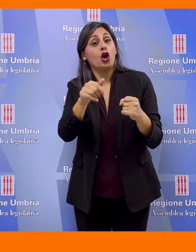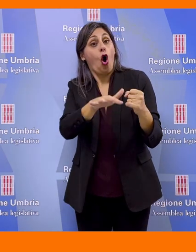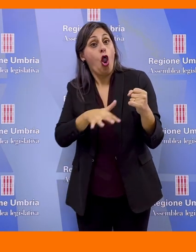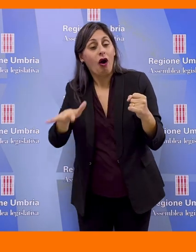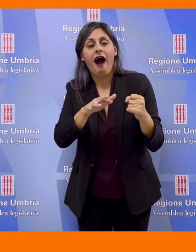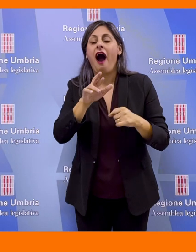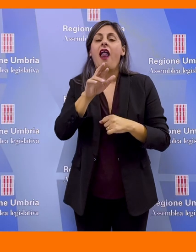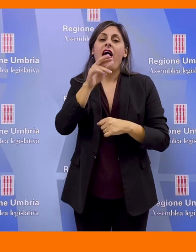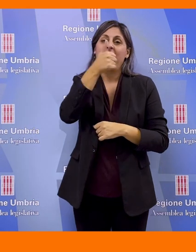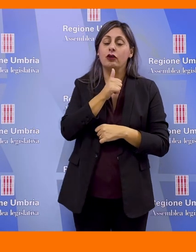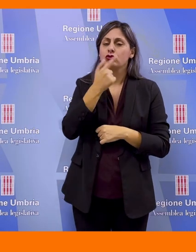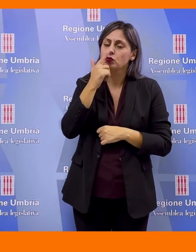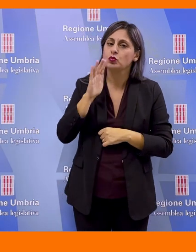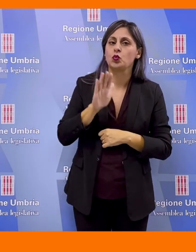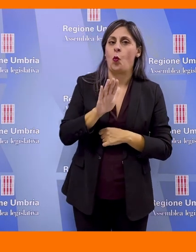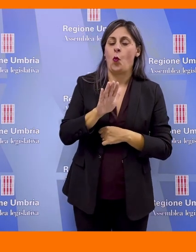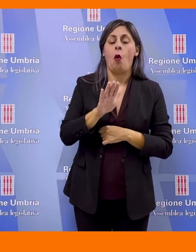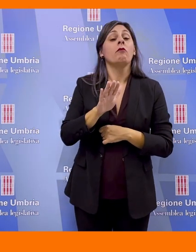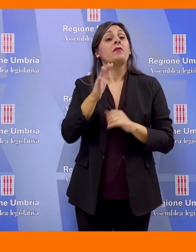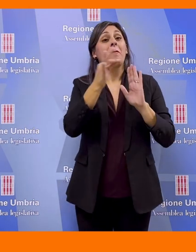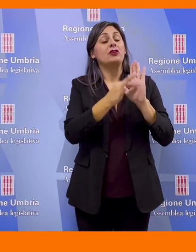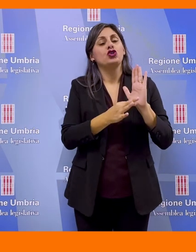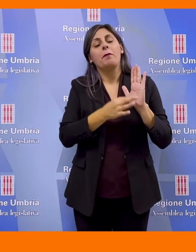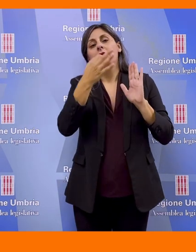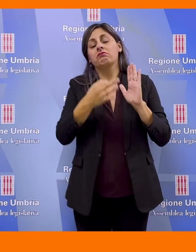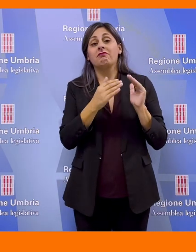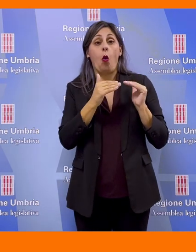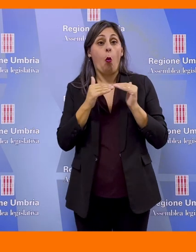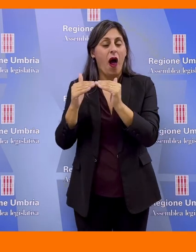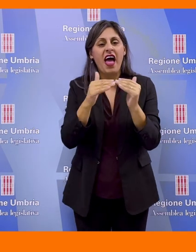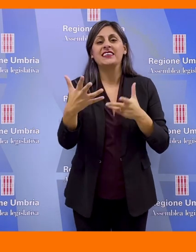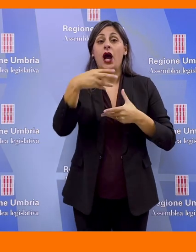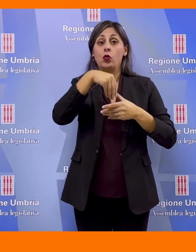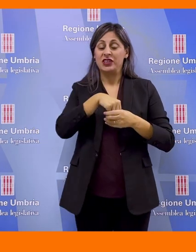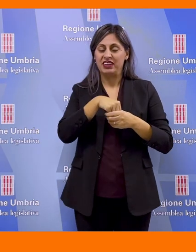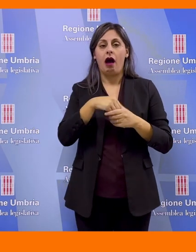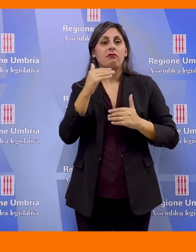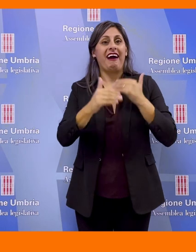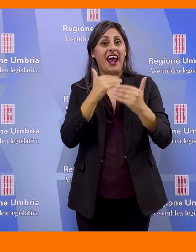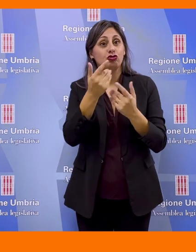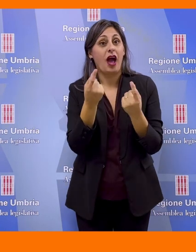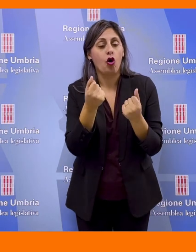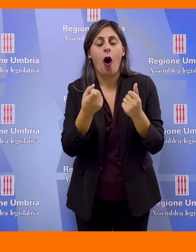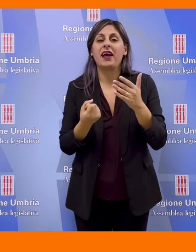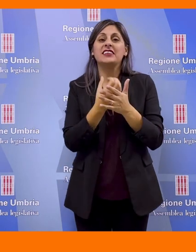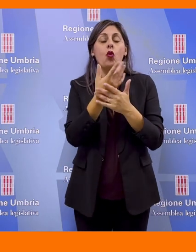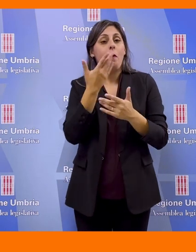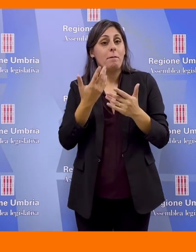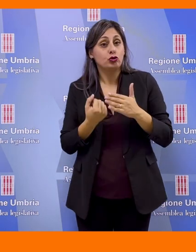-locali e religiose che la caratterizzano, i principi di eguaglianza e di inclusività, la crescita economica, lo sviluppo sostenibile, la cultura